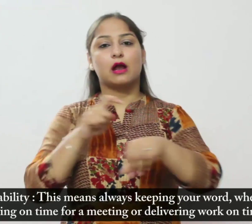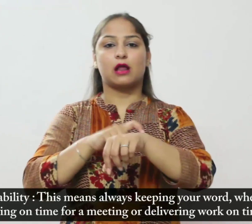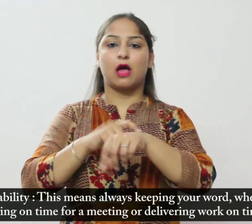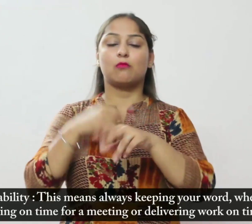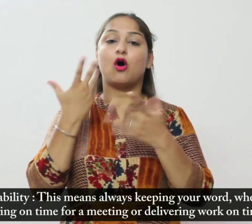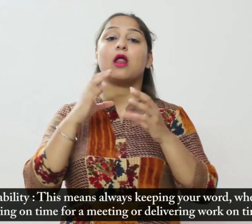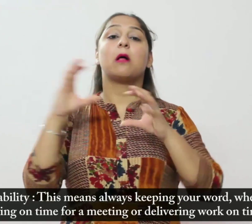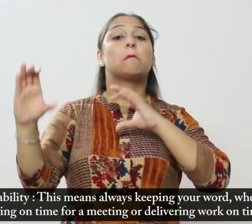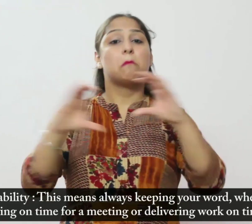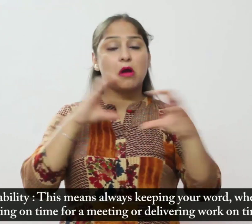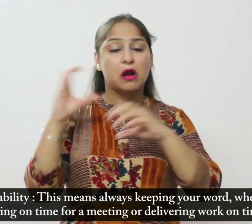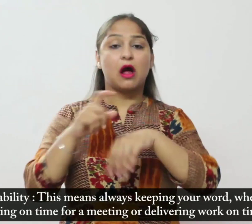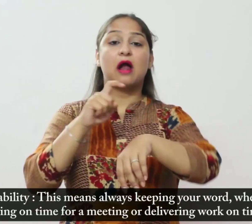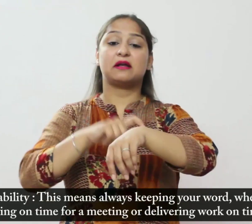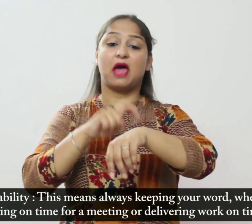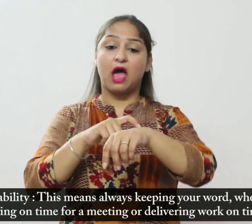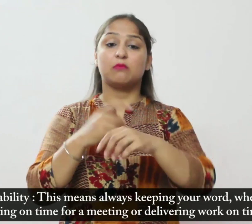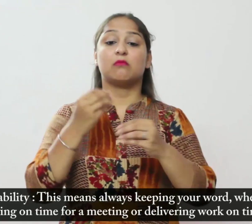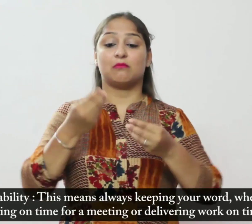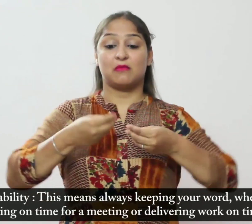बैठक के लिए आ रहे हों